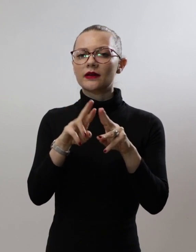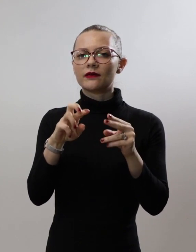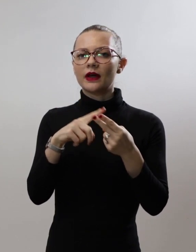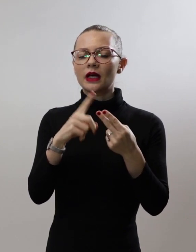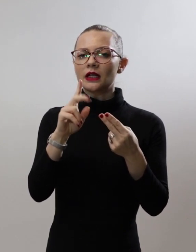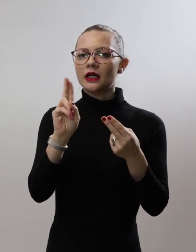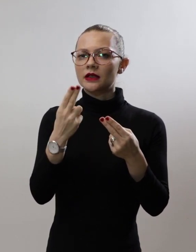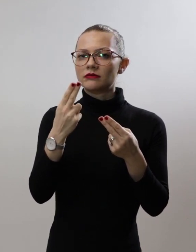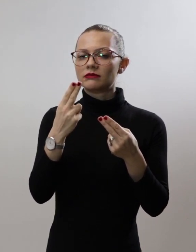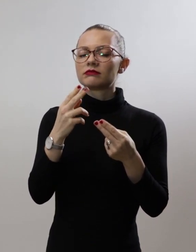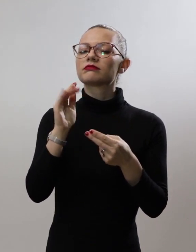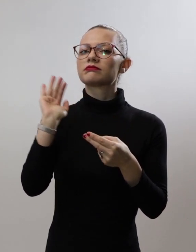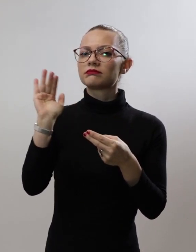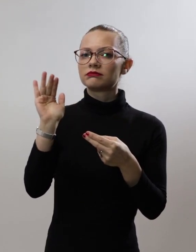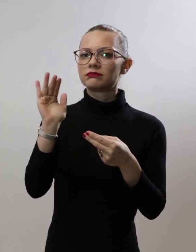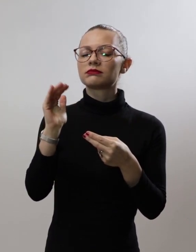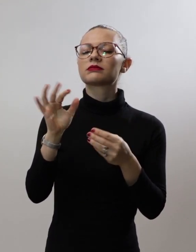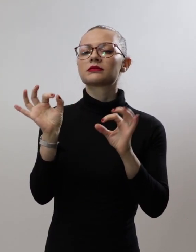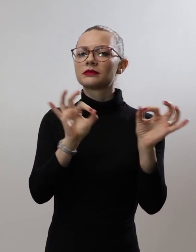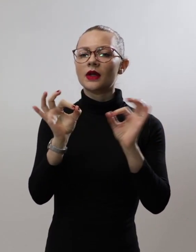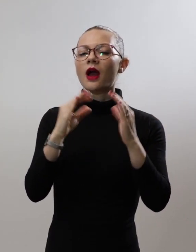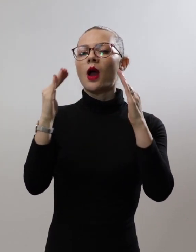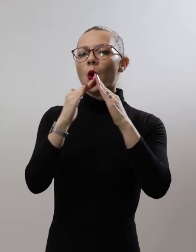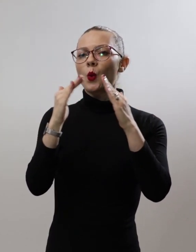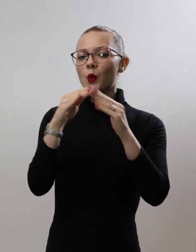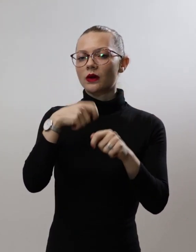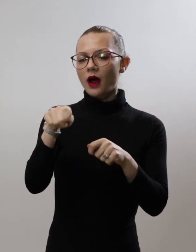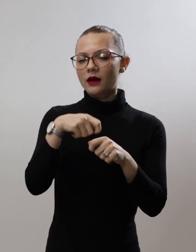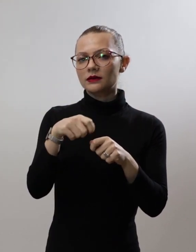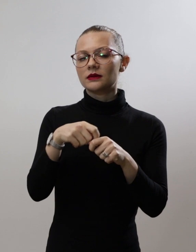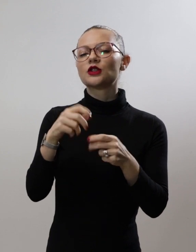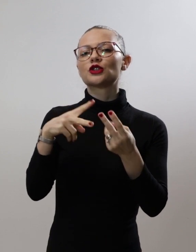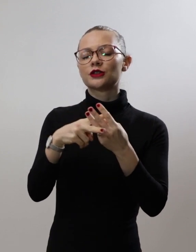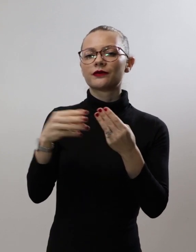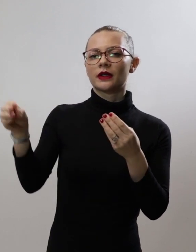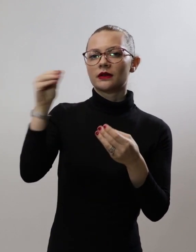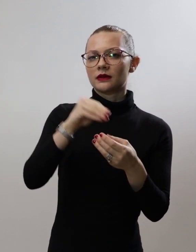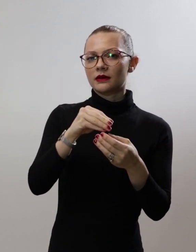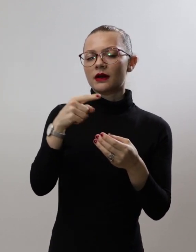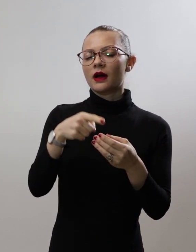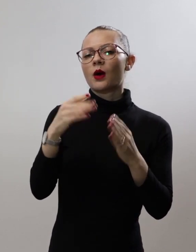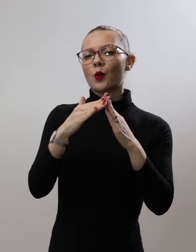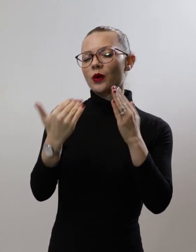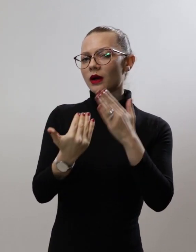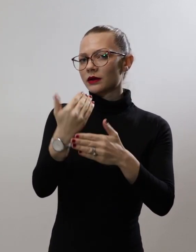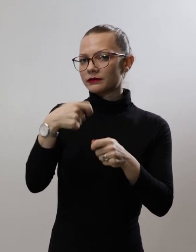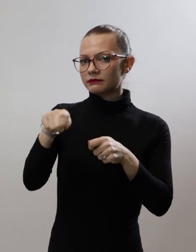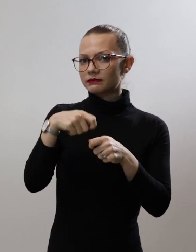обеспедуван за време на градењето на куќата. Нивното внесување во новоградбата би можело да се